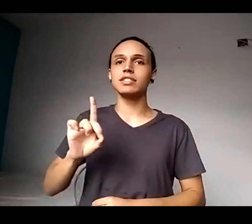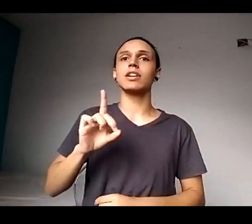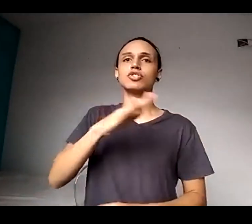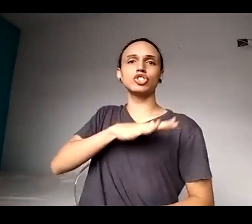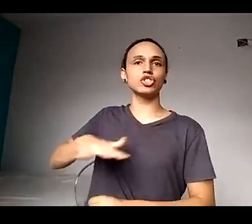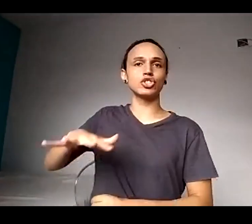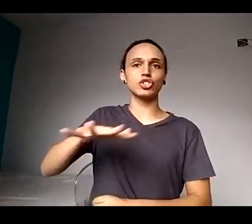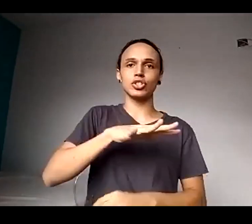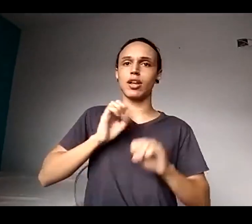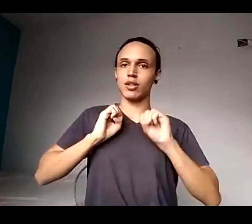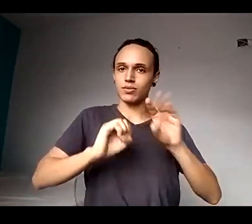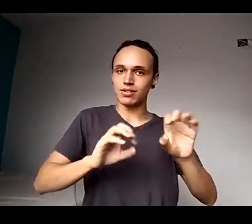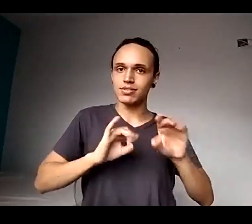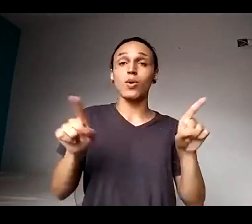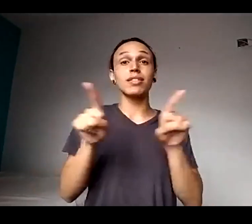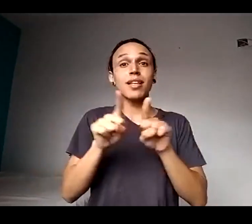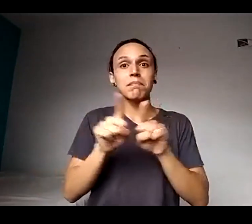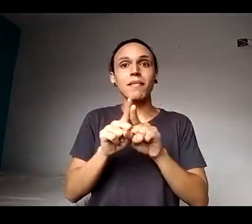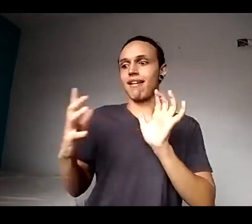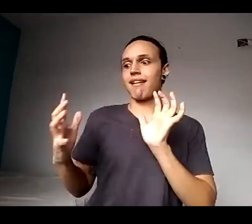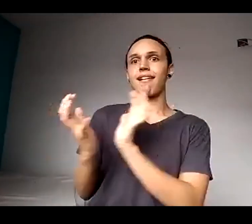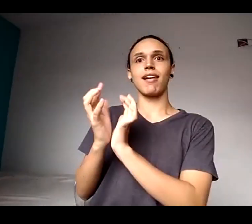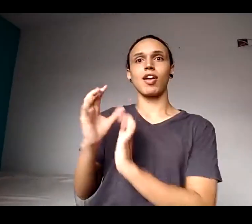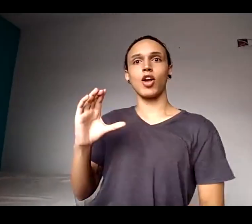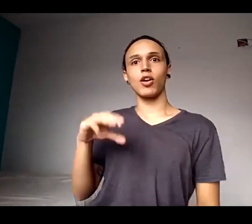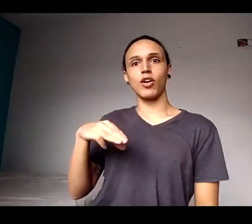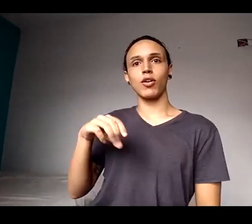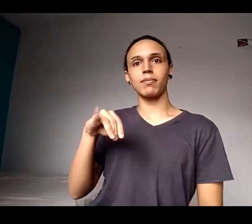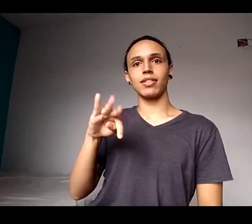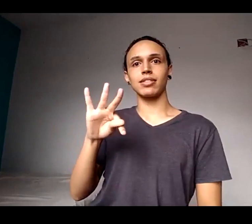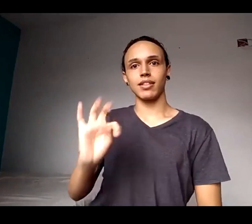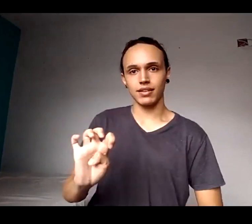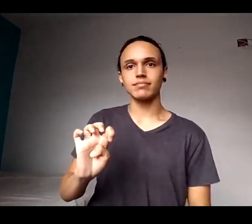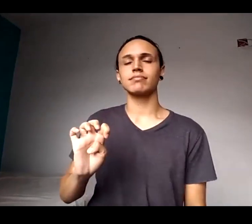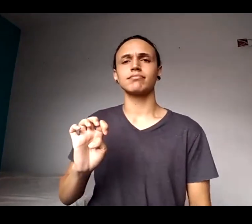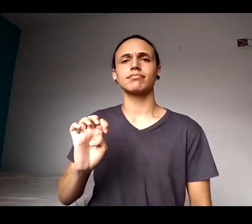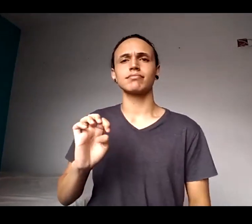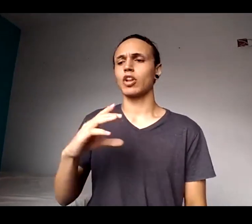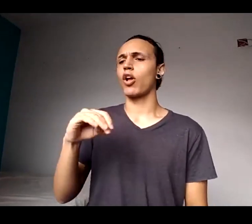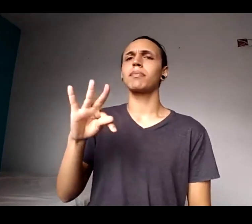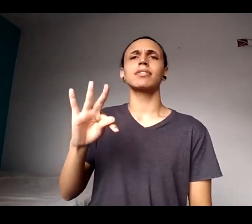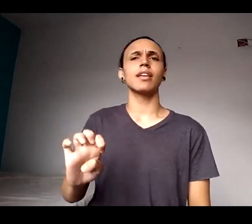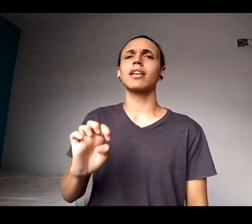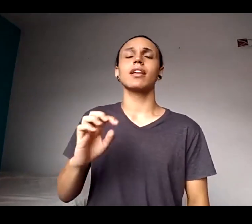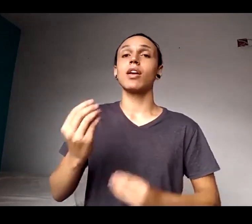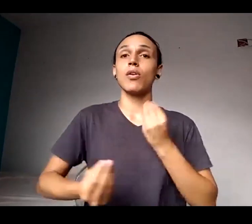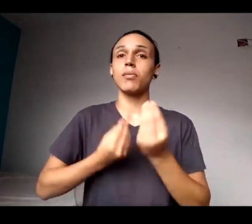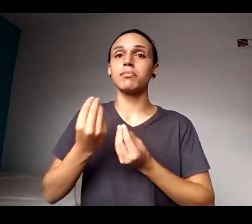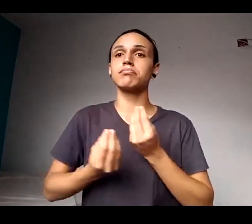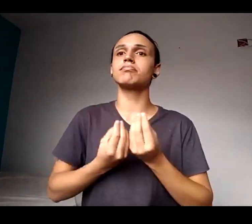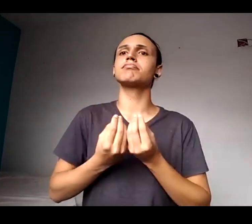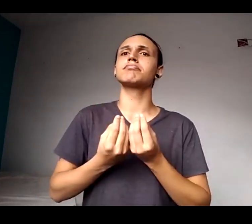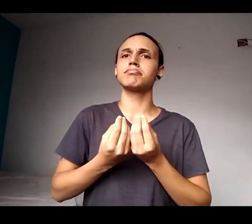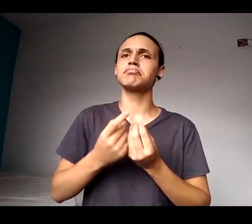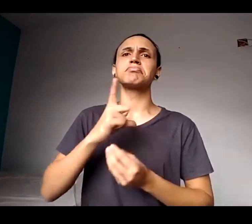comitê tem acontecido de forma bastante expressiva